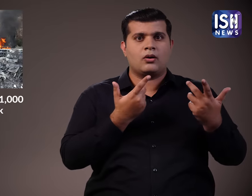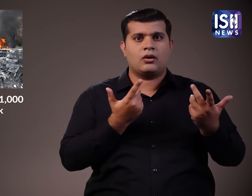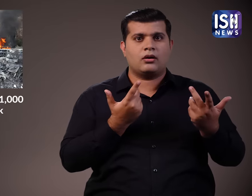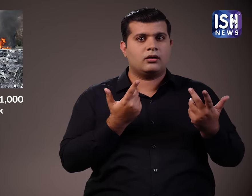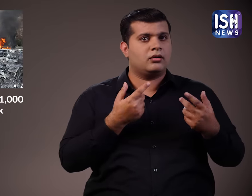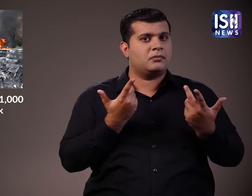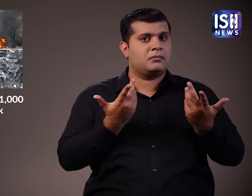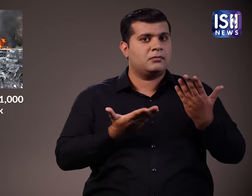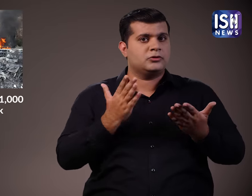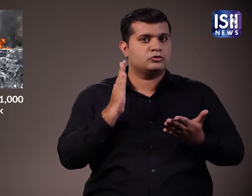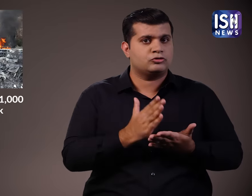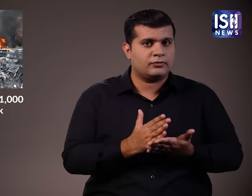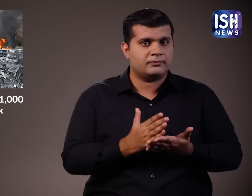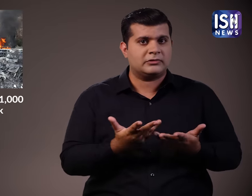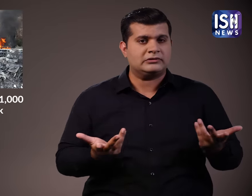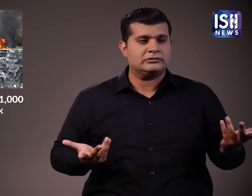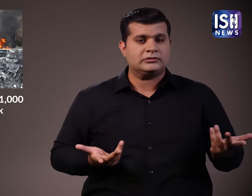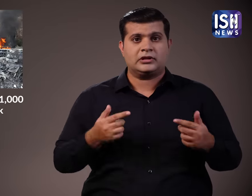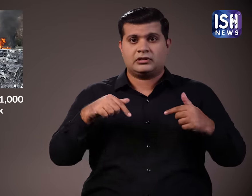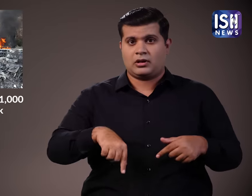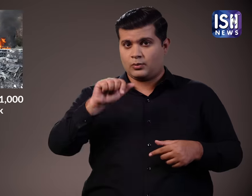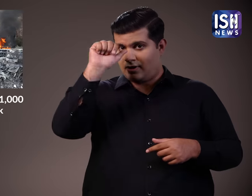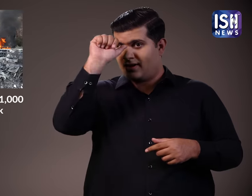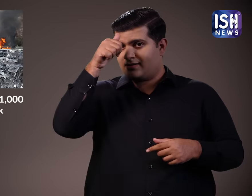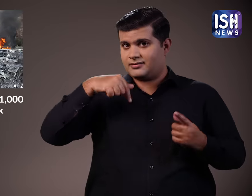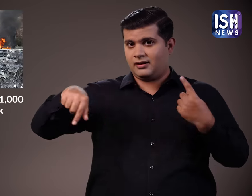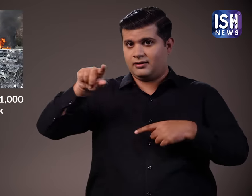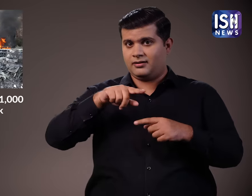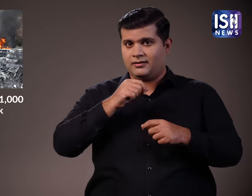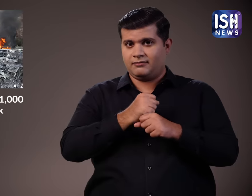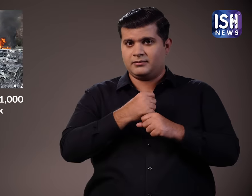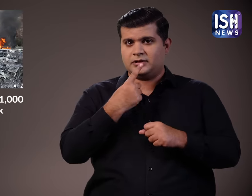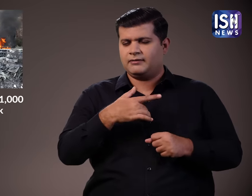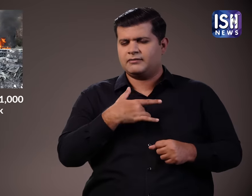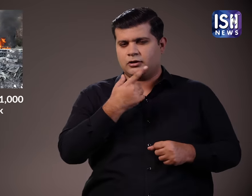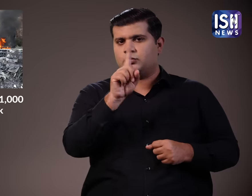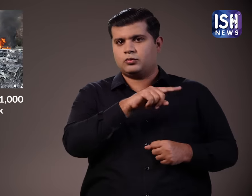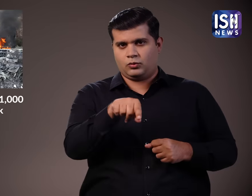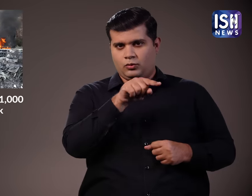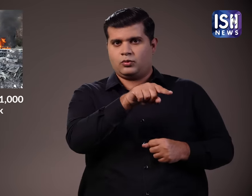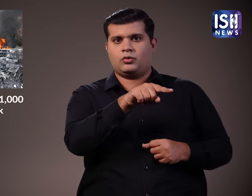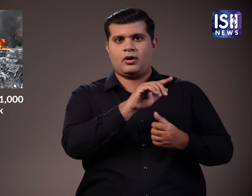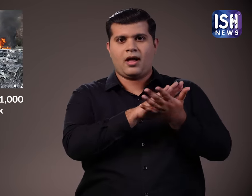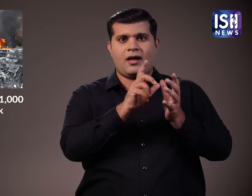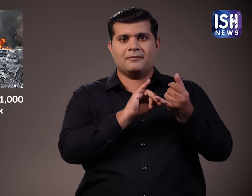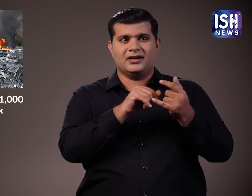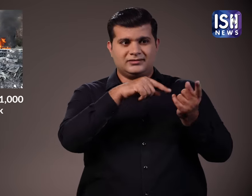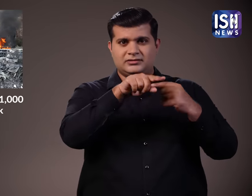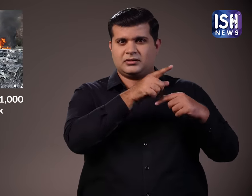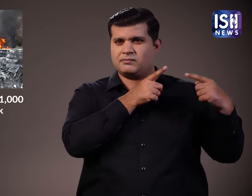पास भूम अध्य सागर से होकर गुजरता है हालाकि अब फ्रांस, जर्मनी, इटली और